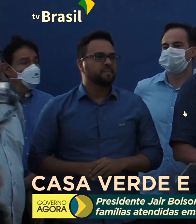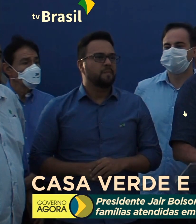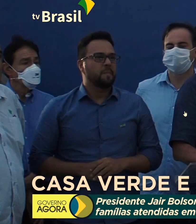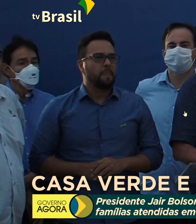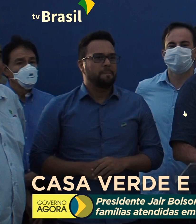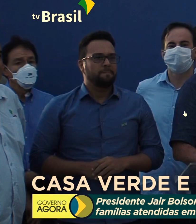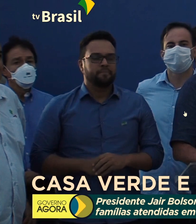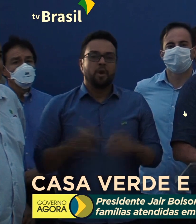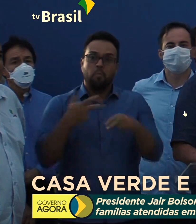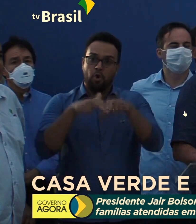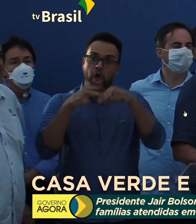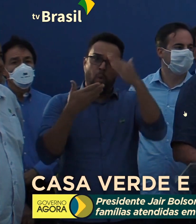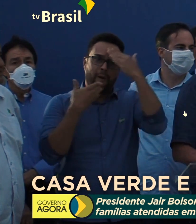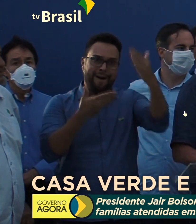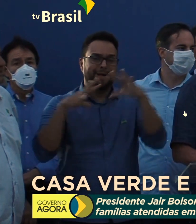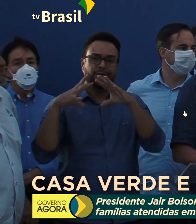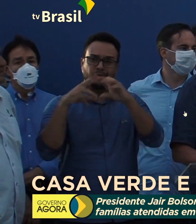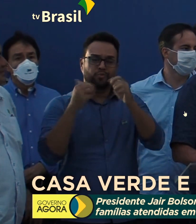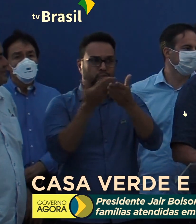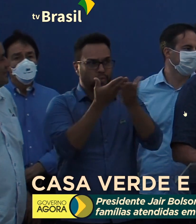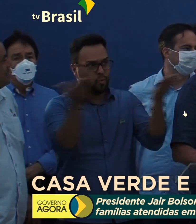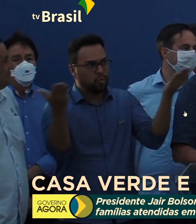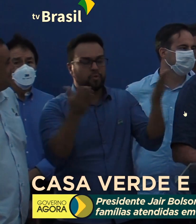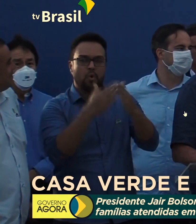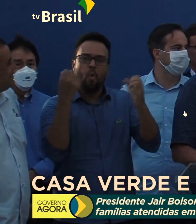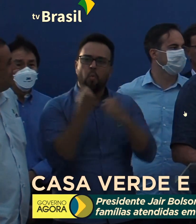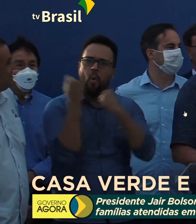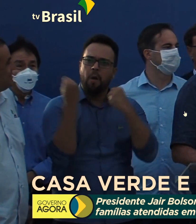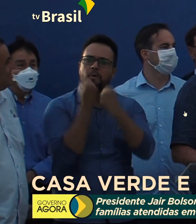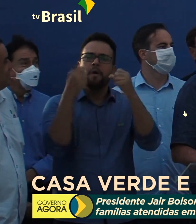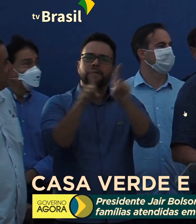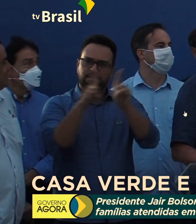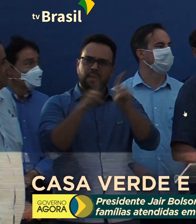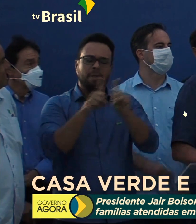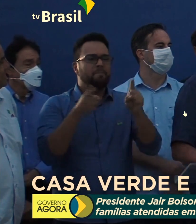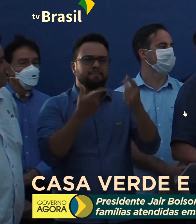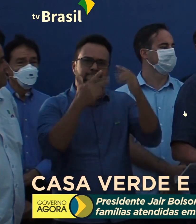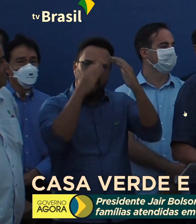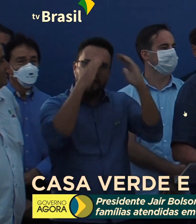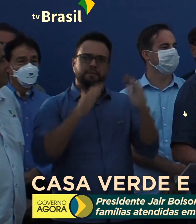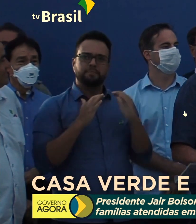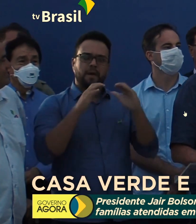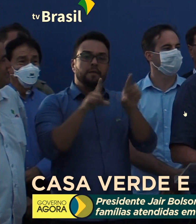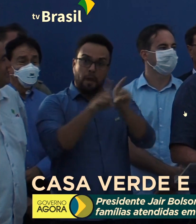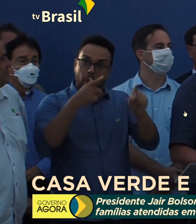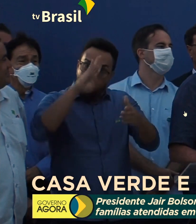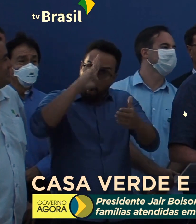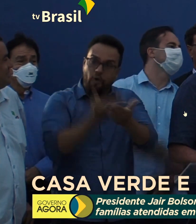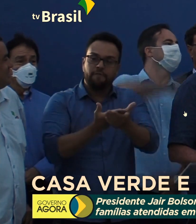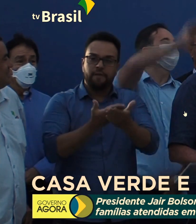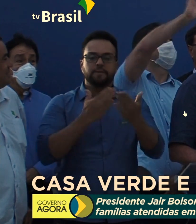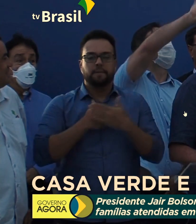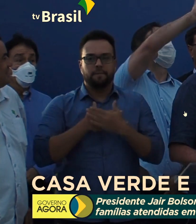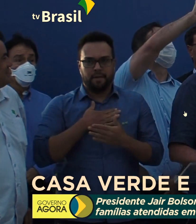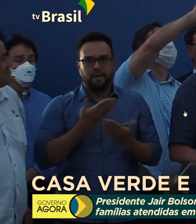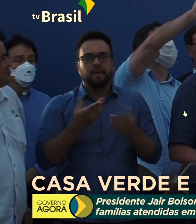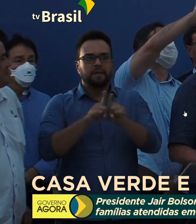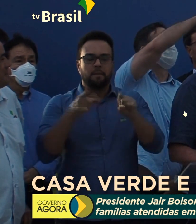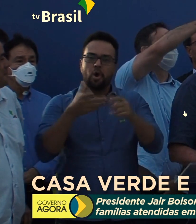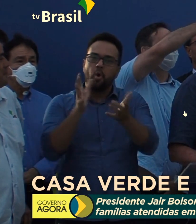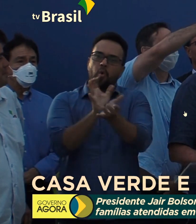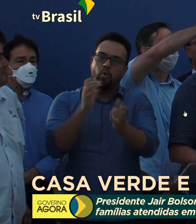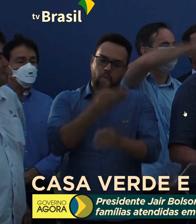Eu agradeço então a todos vocês pelo apoio, pela consideração e pela confiança que deposita em nós,